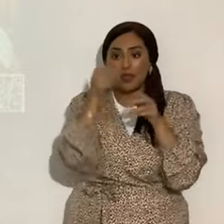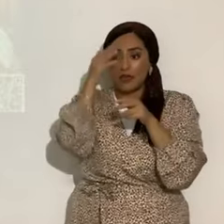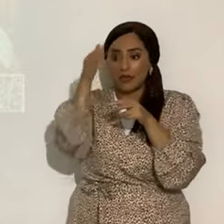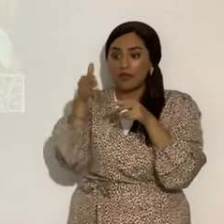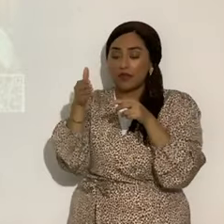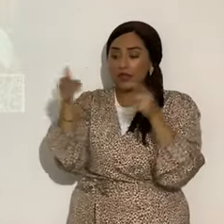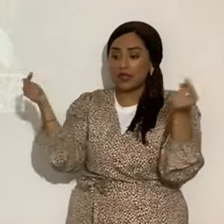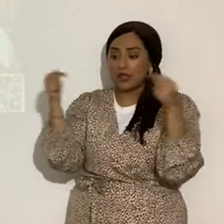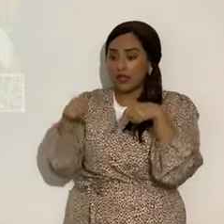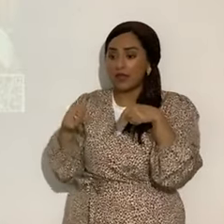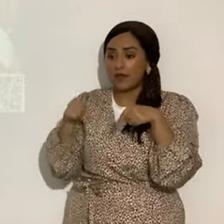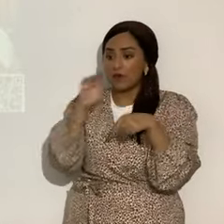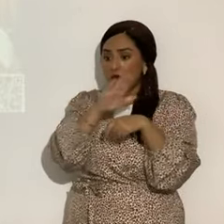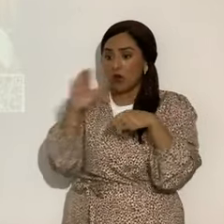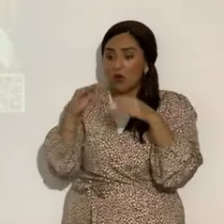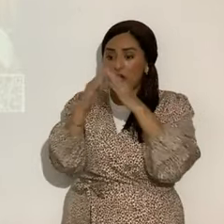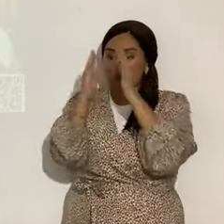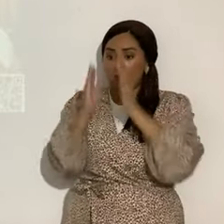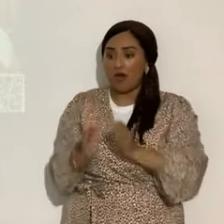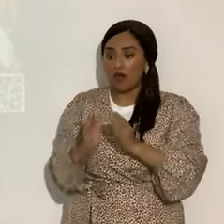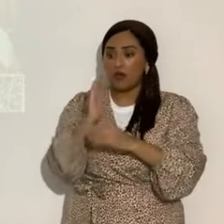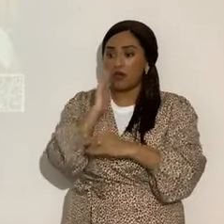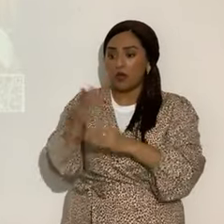y aquí vuestra casa os es dejada desierta.